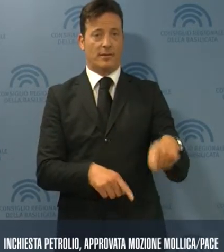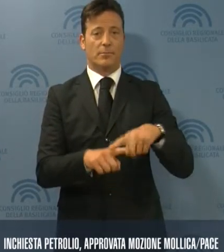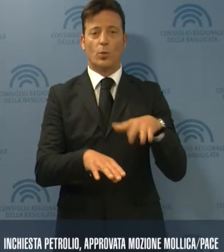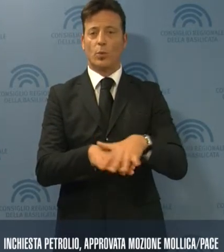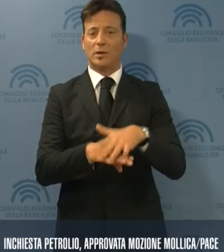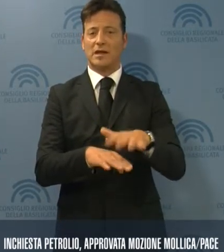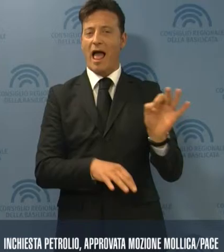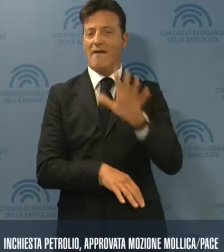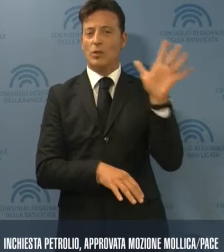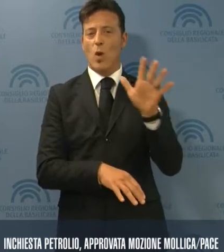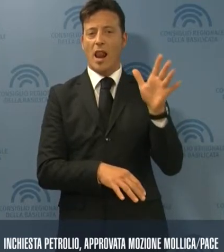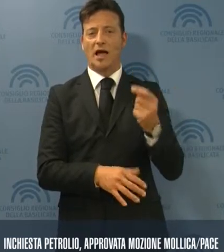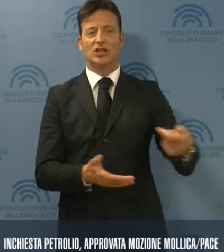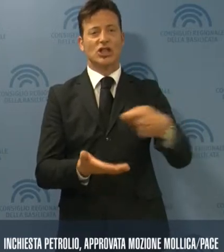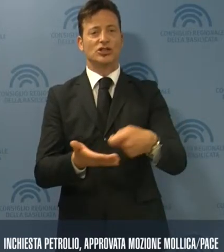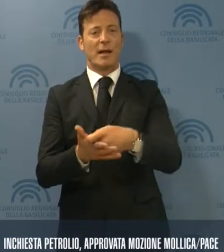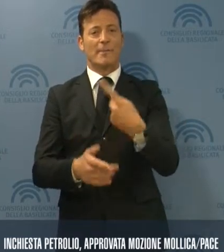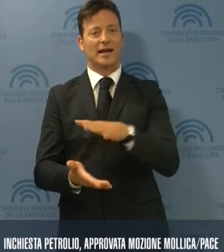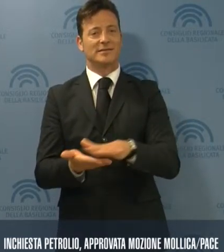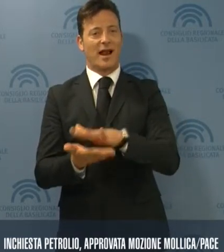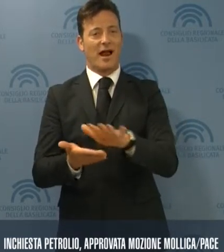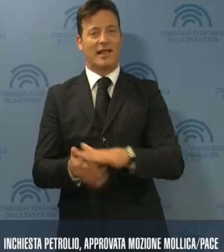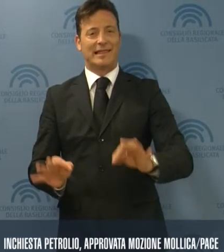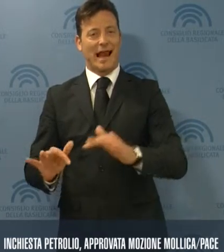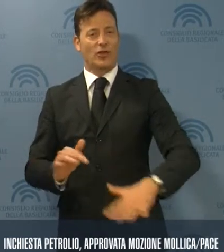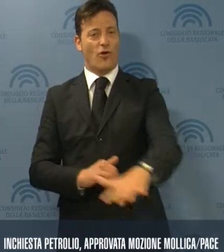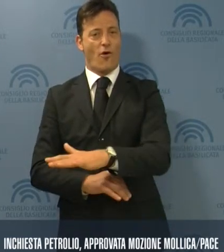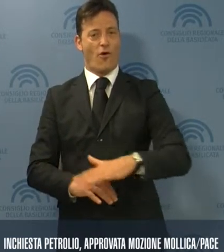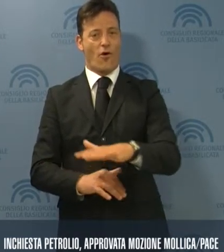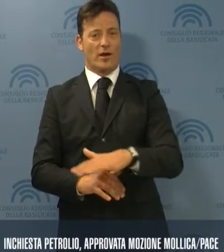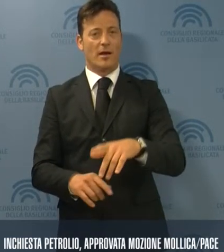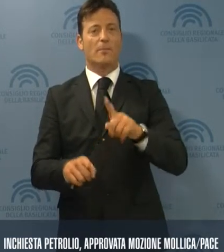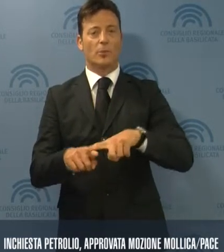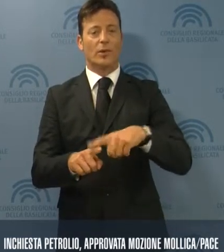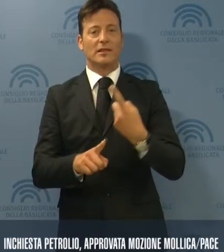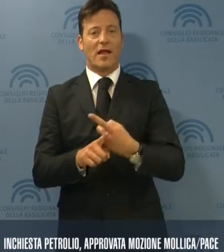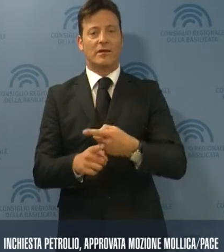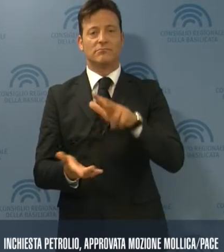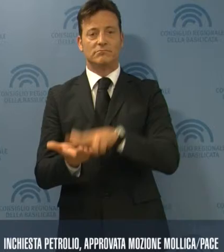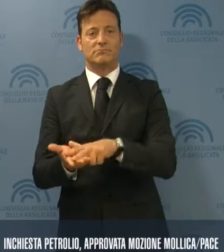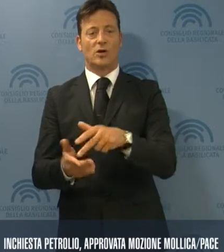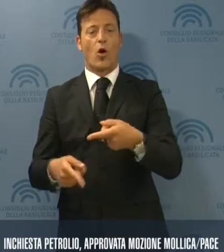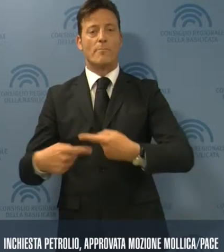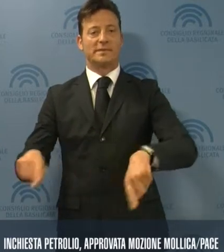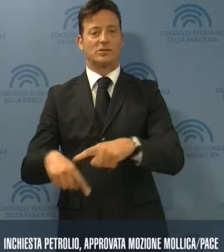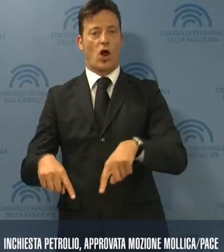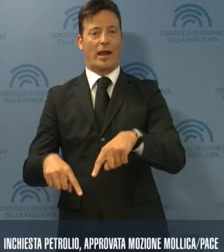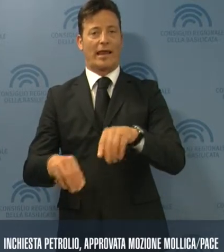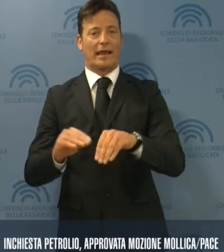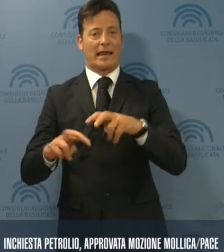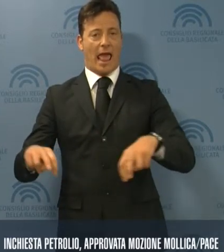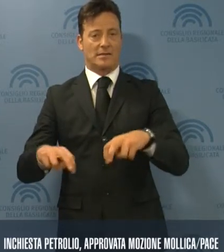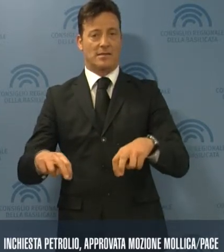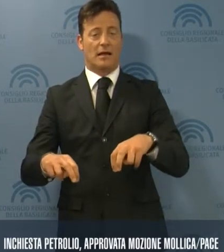'eventuale risarcimento per risanare territori compromessi e istituisca una commissione di inchiesta. Tra gli